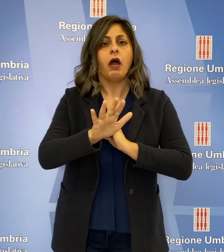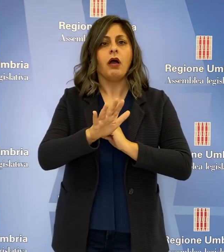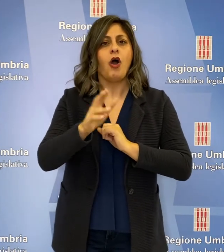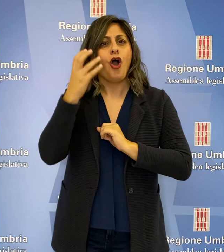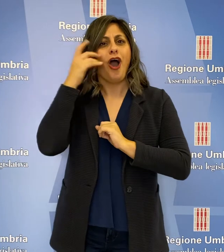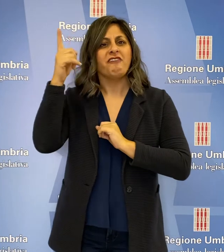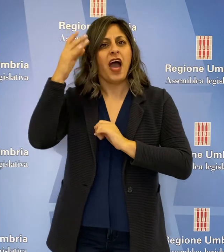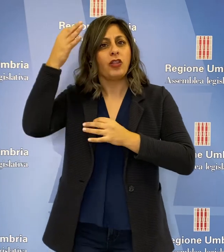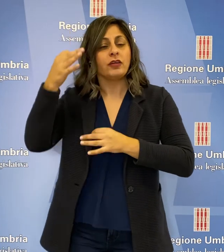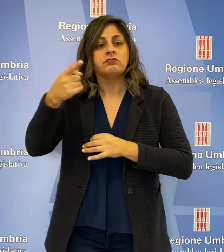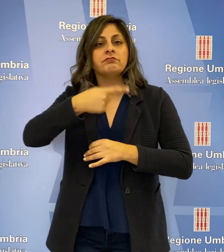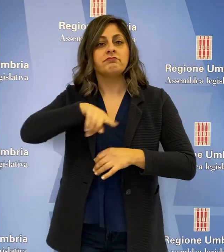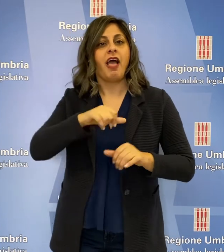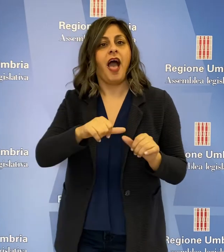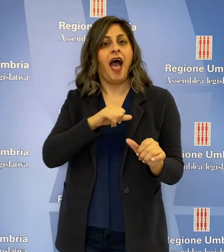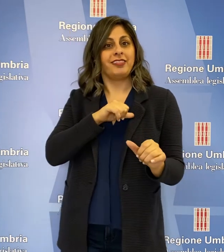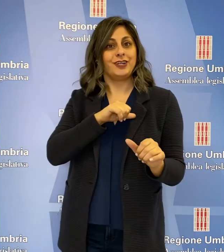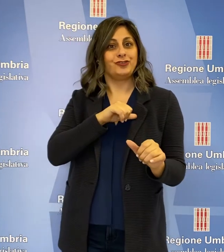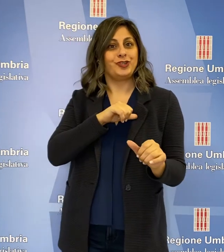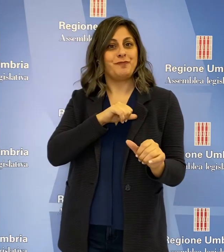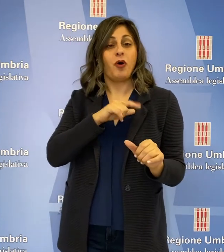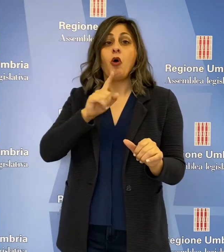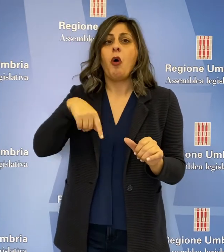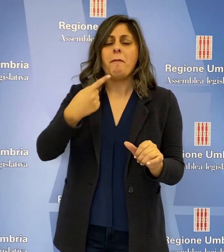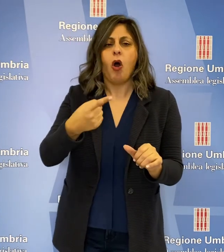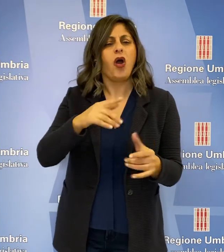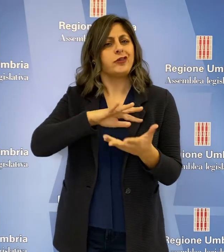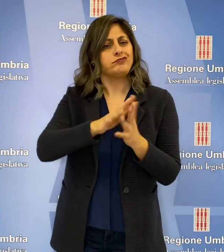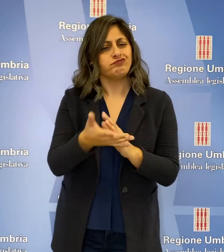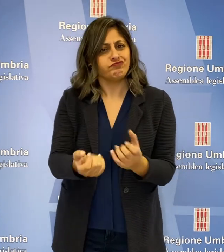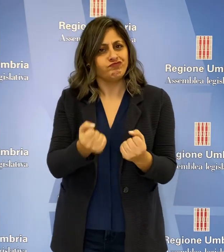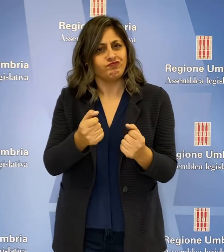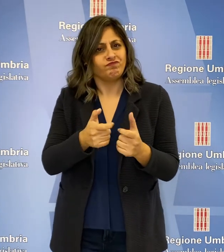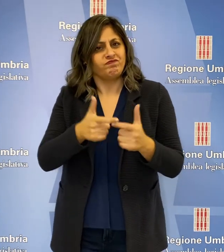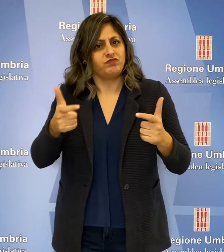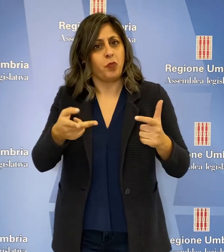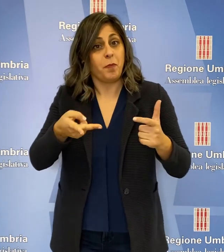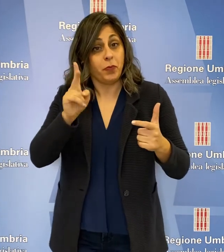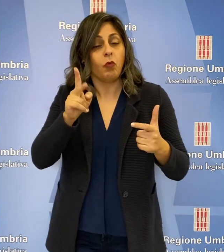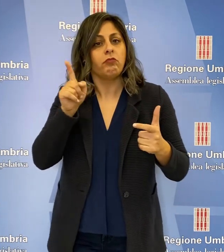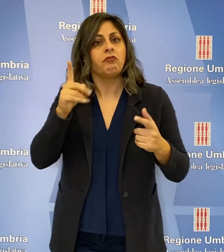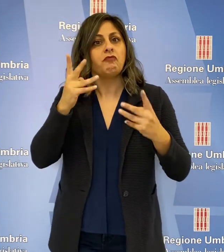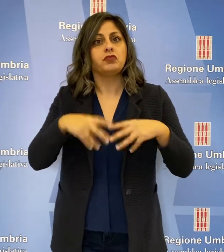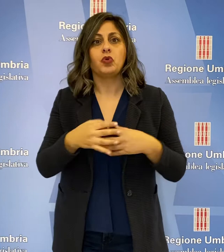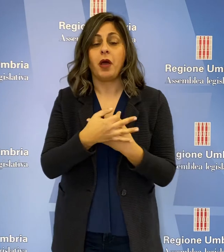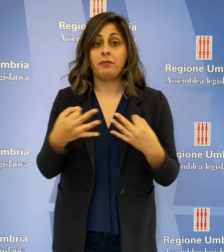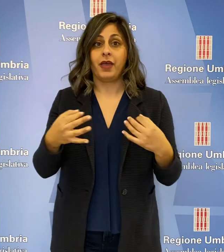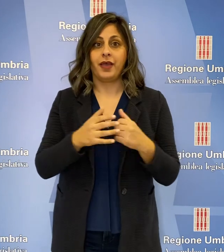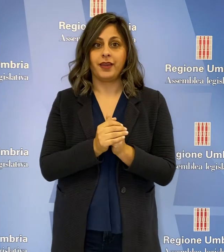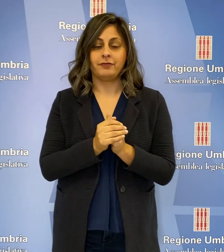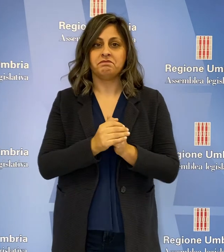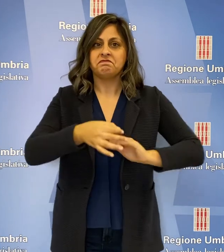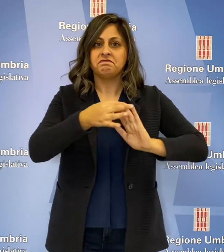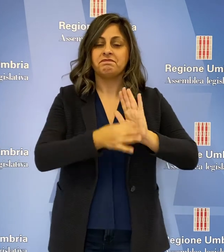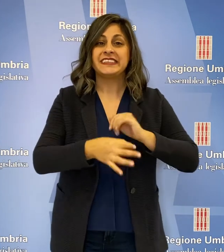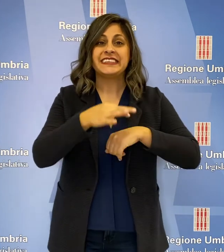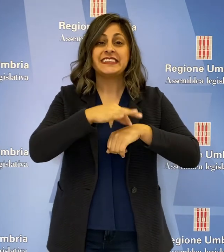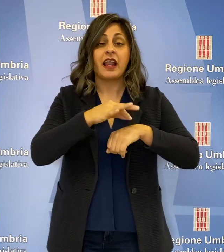hanno anticipato quelle del Governo nazionale, in seguito le hanno rafforzate e hanno funzionato. Le misure sanitarie predisposte si